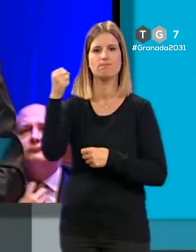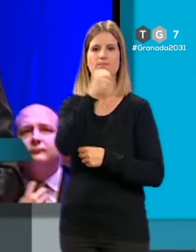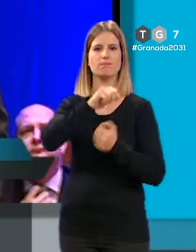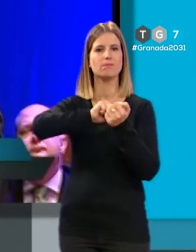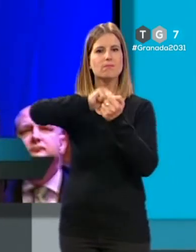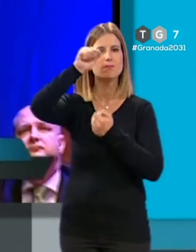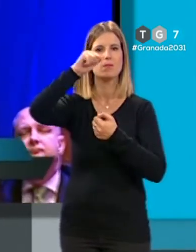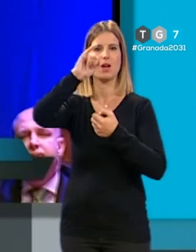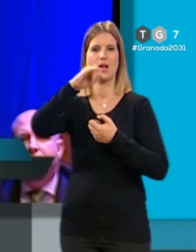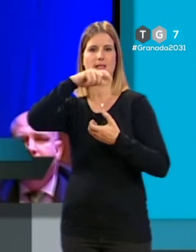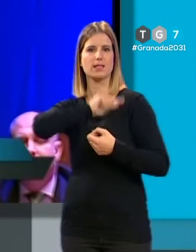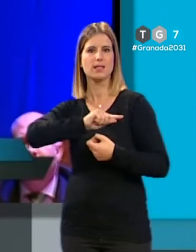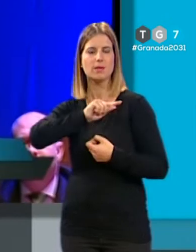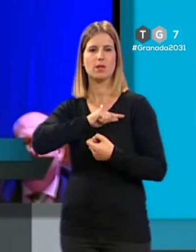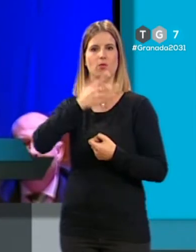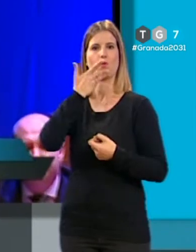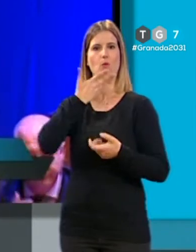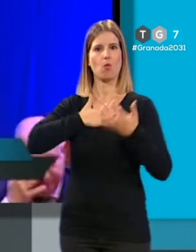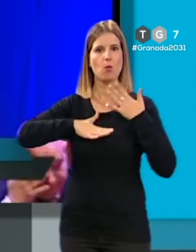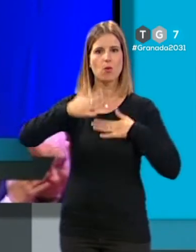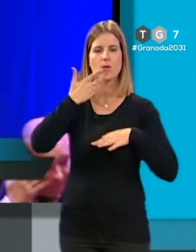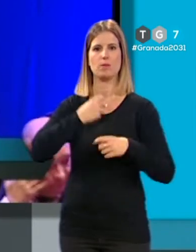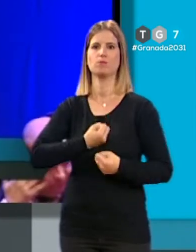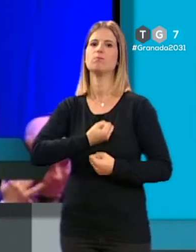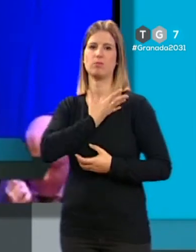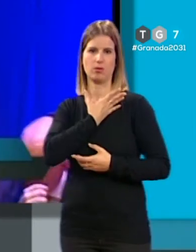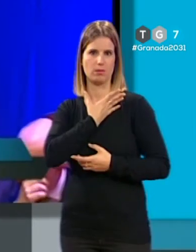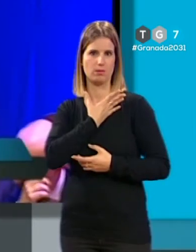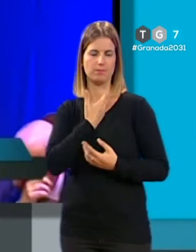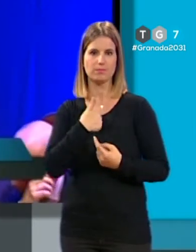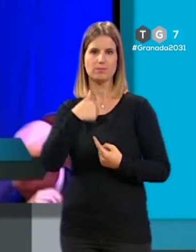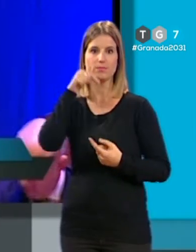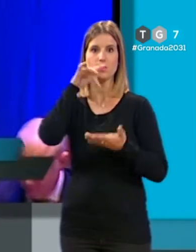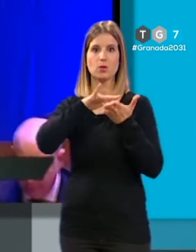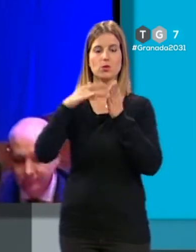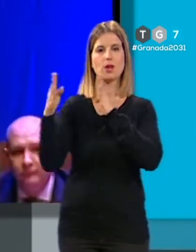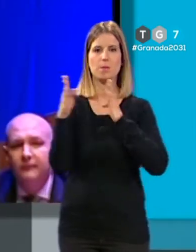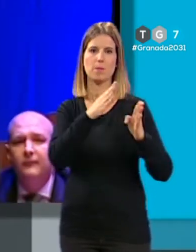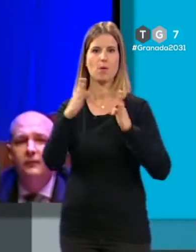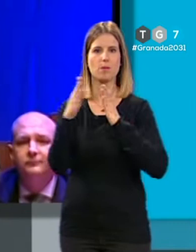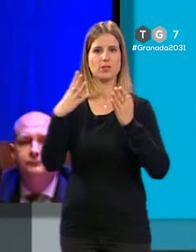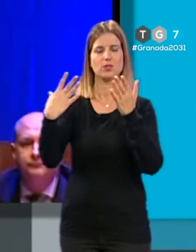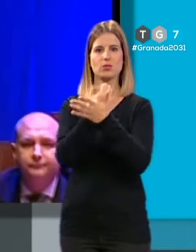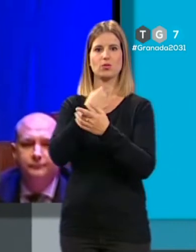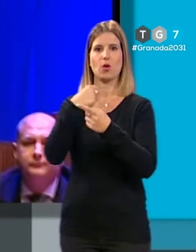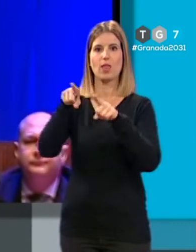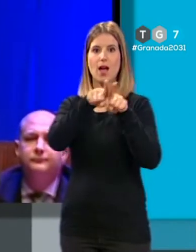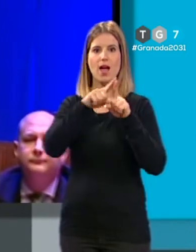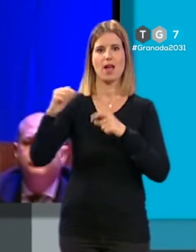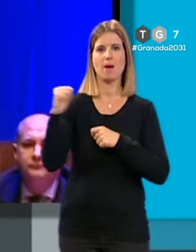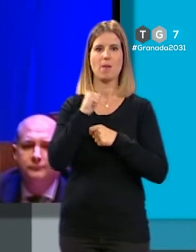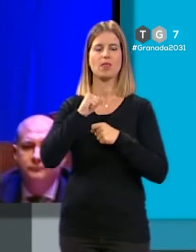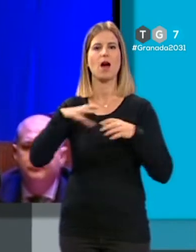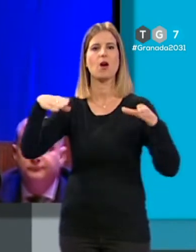sentimiento, lleno de conocimiento, lleno de pasión. Estamos en el momento en el que ya todas las hermandades y